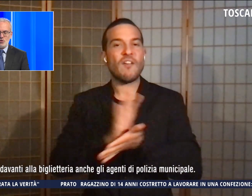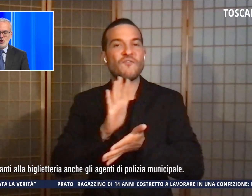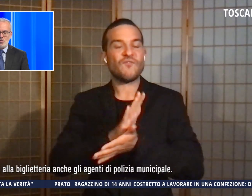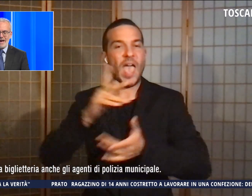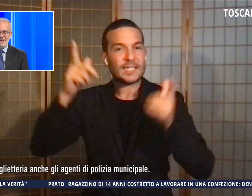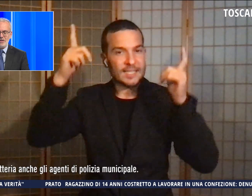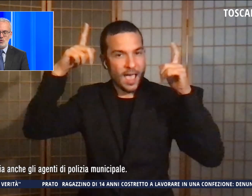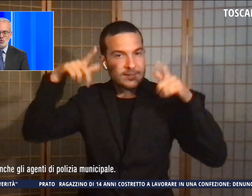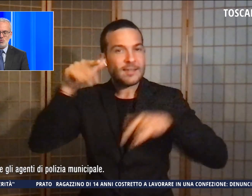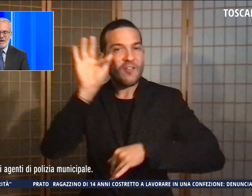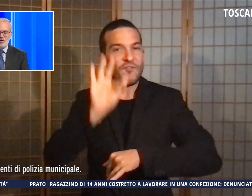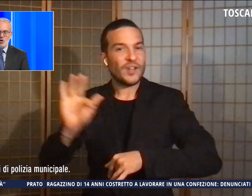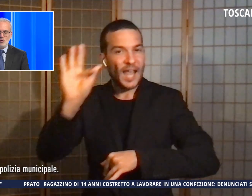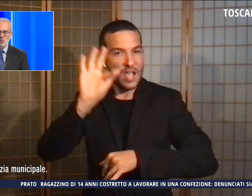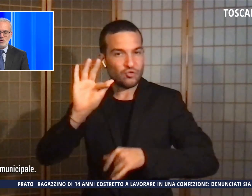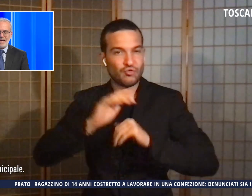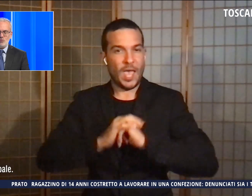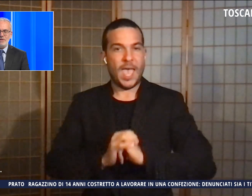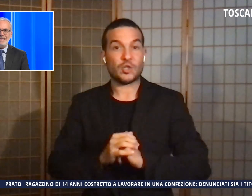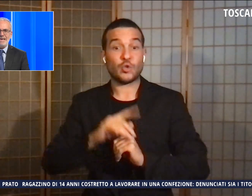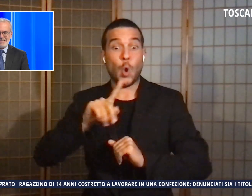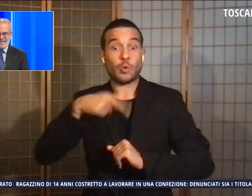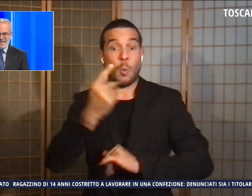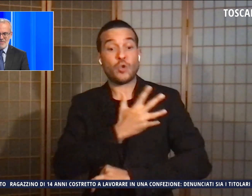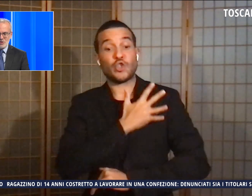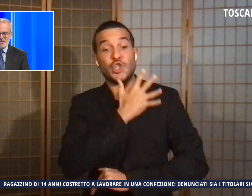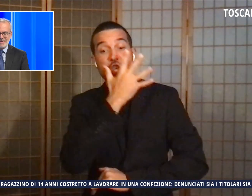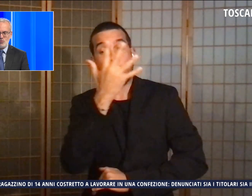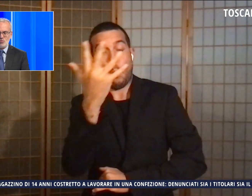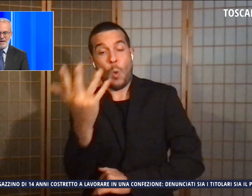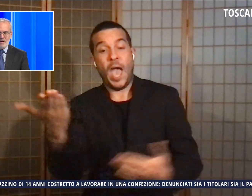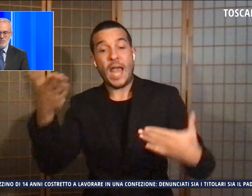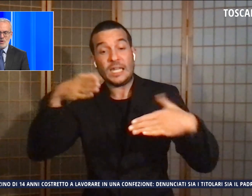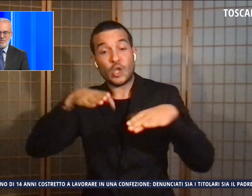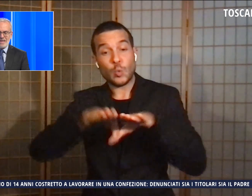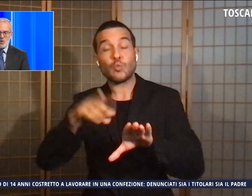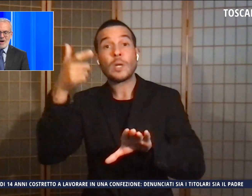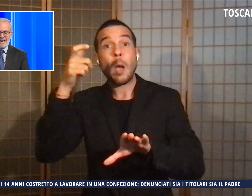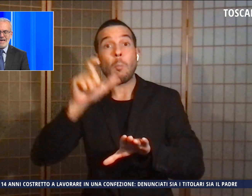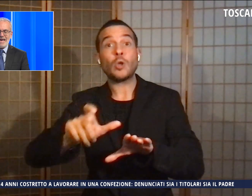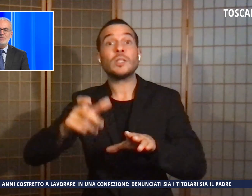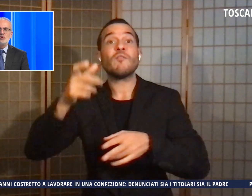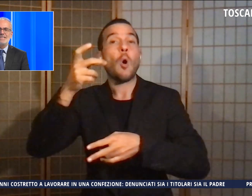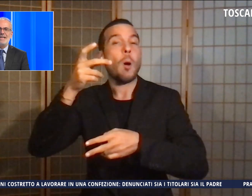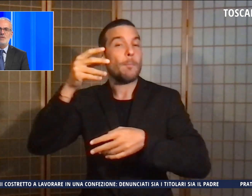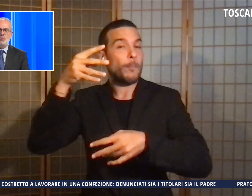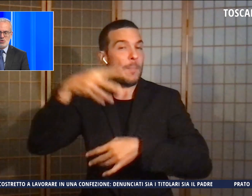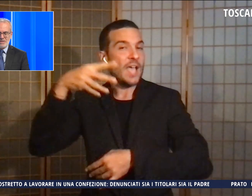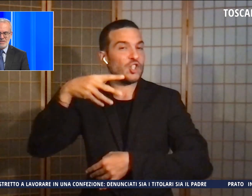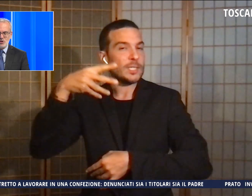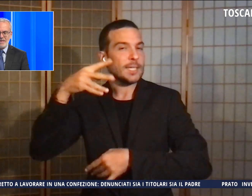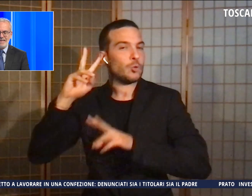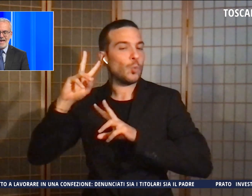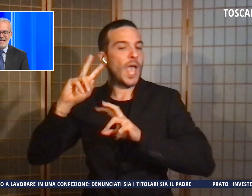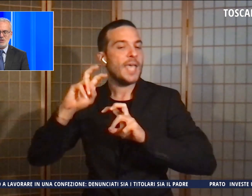dopo cinque anni di chiusura dovuti ad un'inchiesta della magistratura, durante la quale erano stati